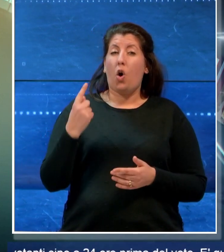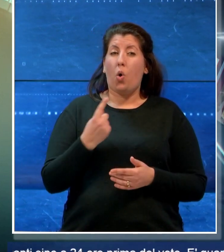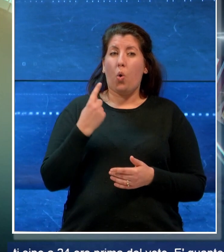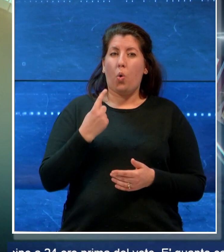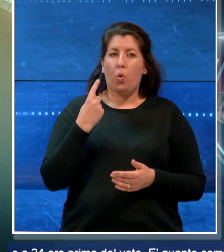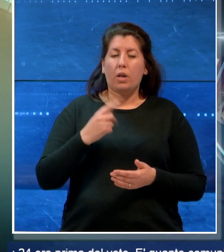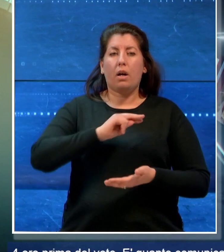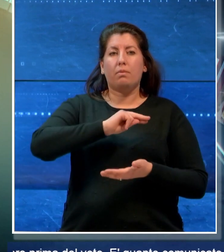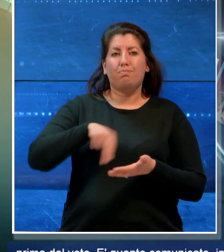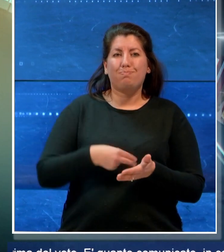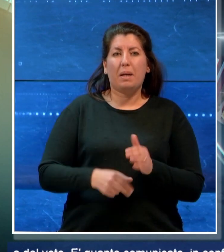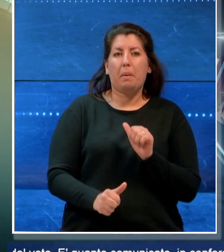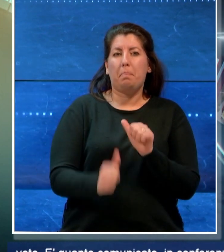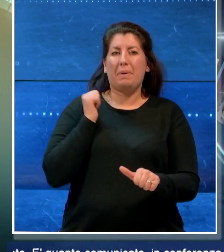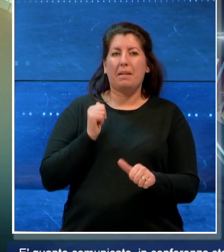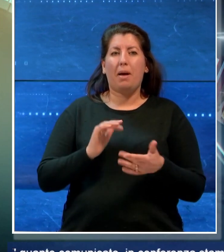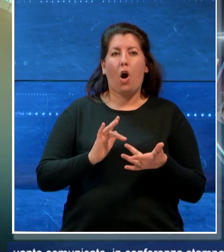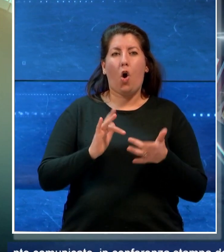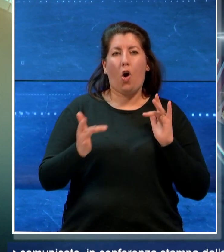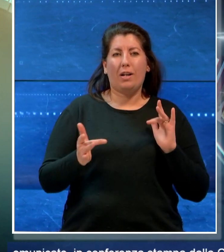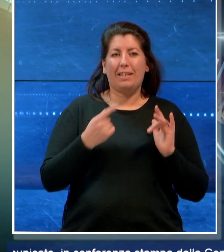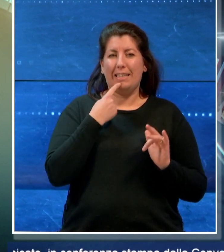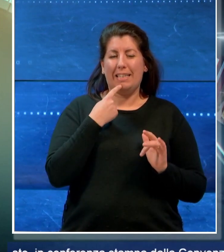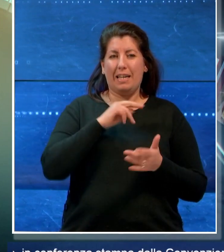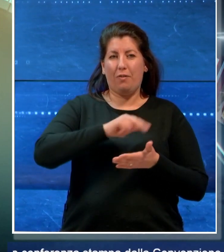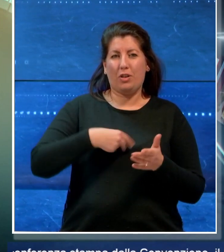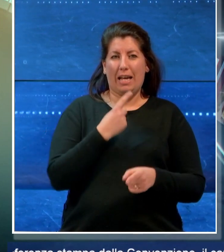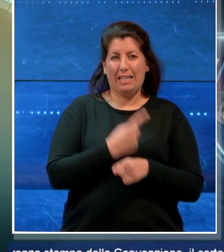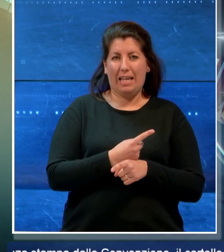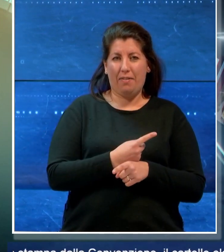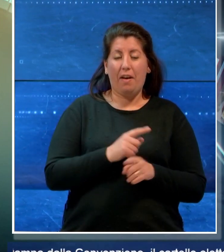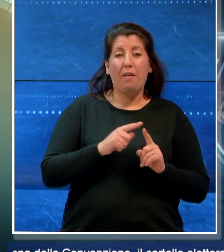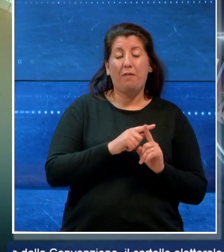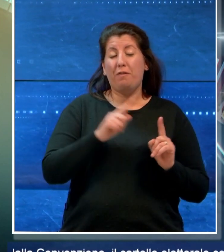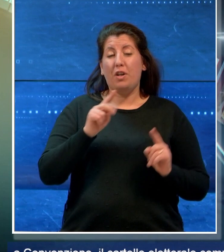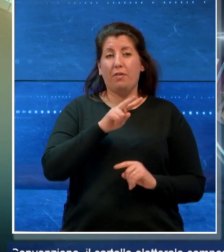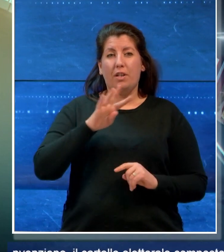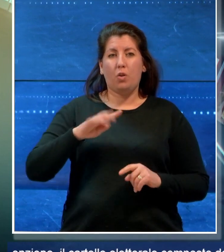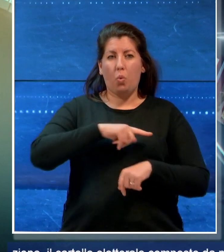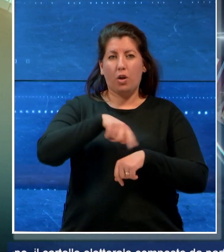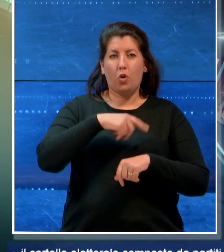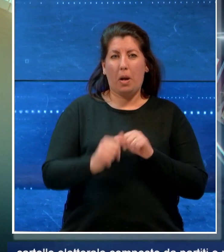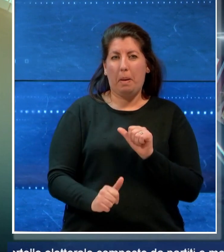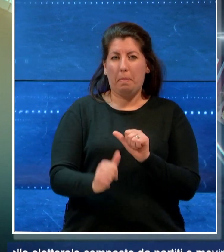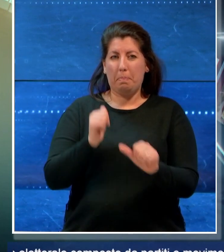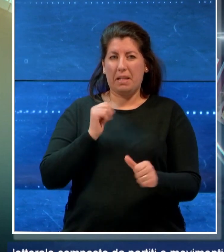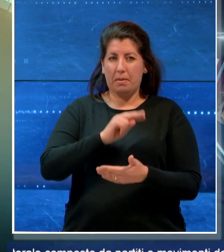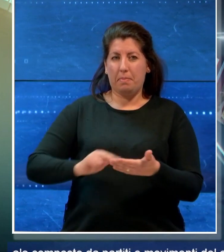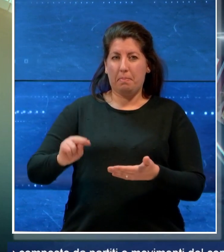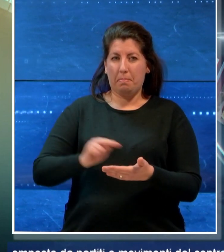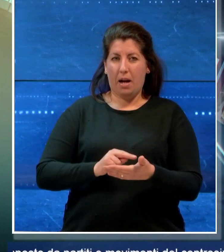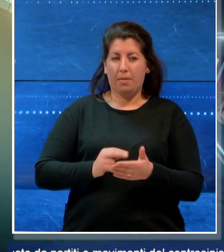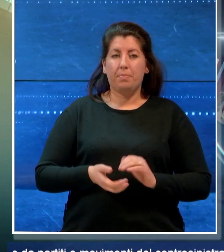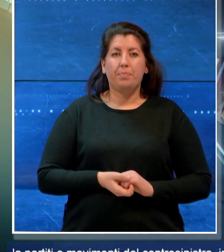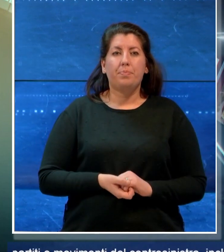-registrazione online dei votanti, sino a 24 ore prima del voto.